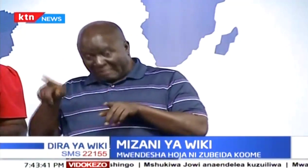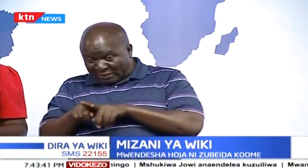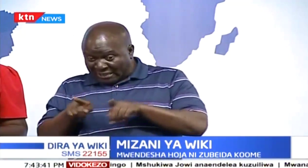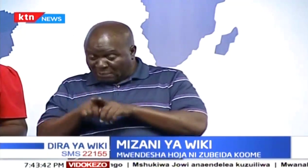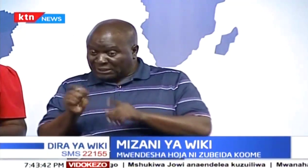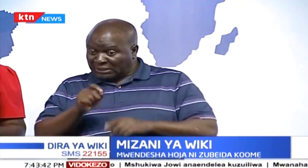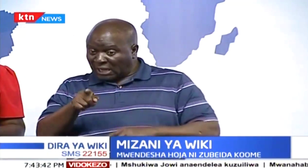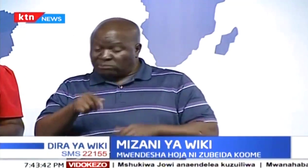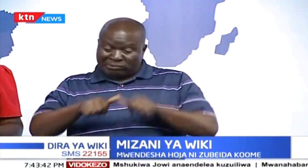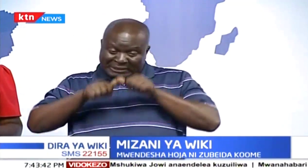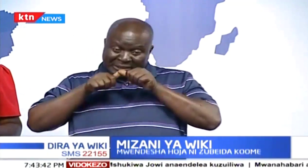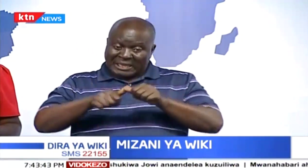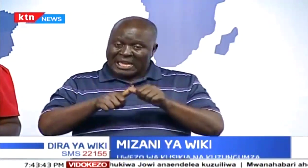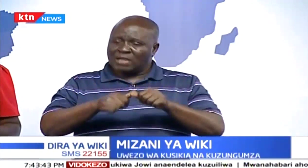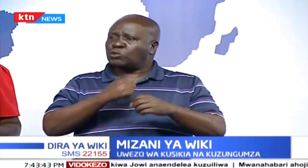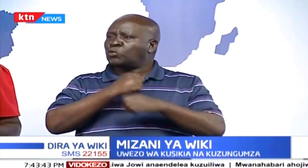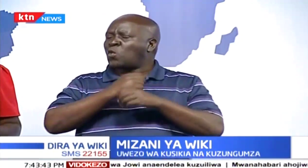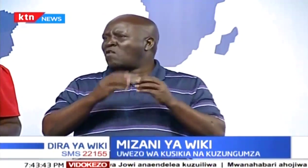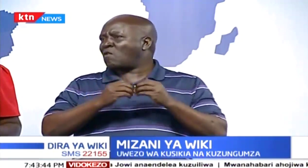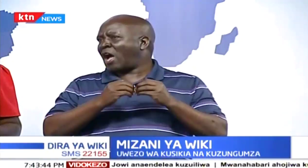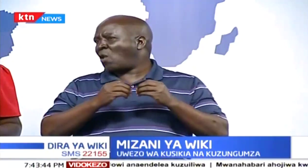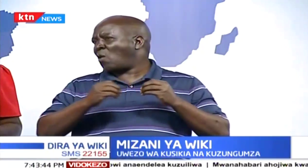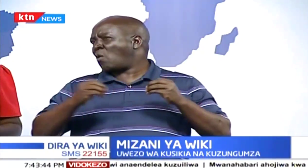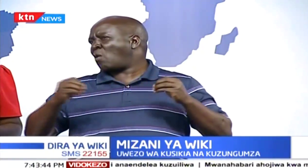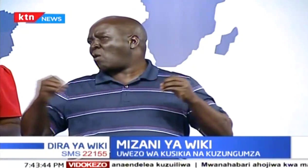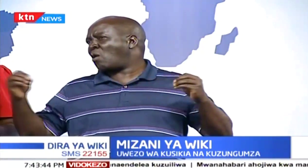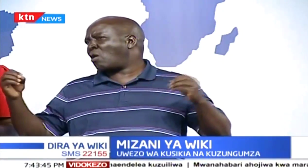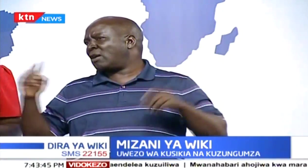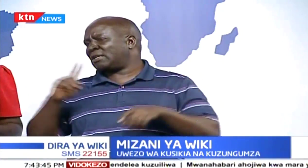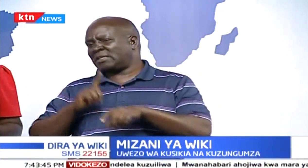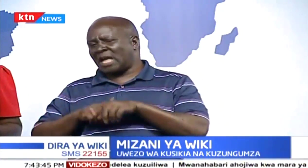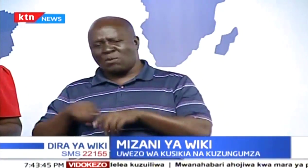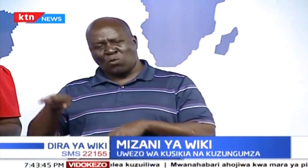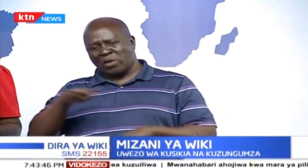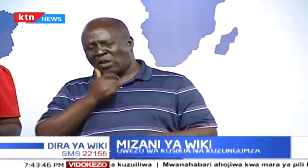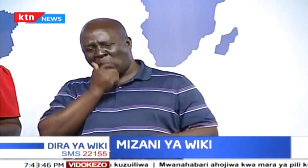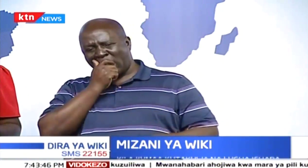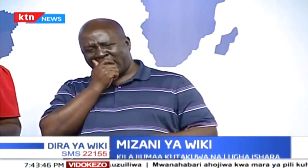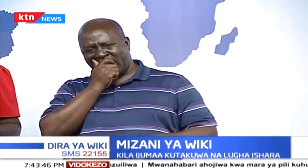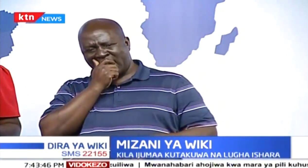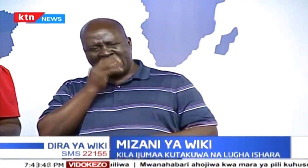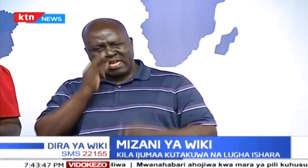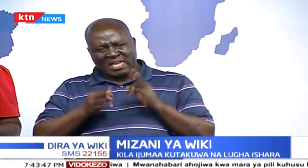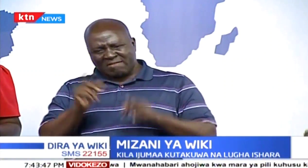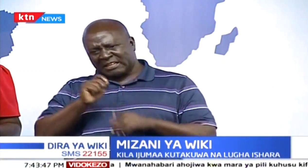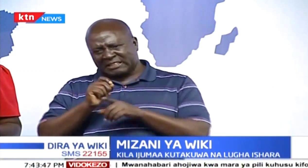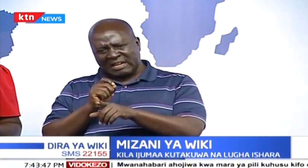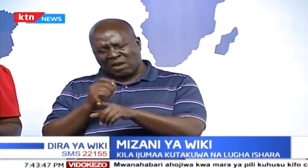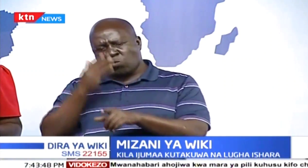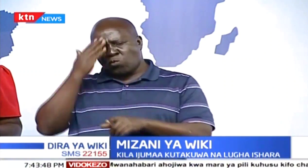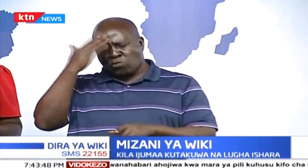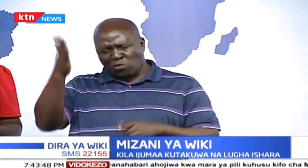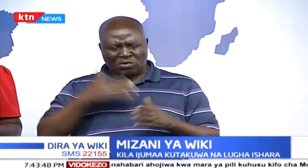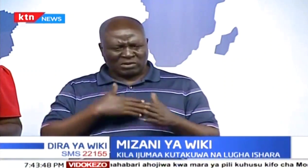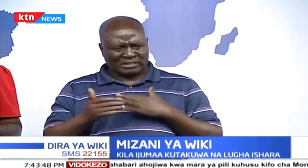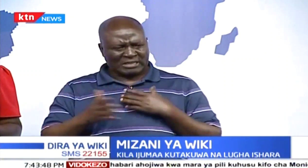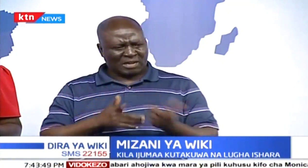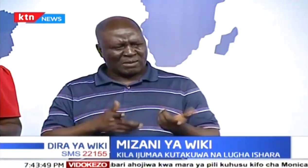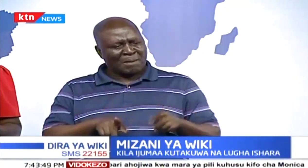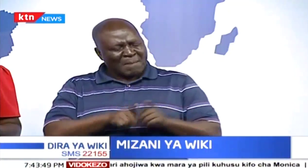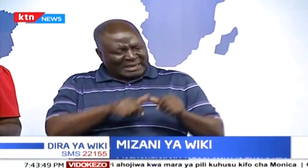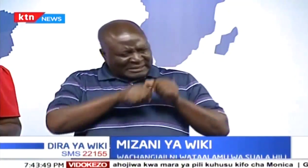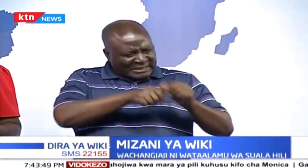Na kama ajui luga ya ishara, wawezi kumfundisha wanafunzi. Kwa hivyo, imechukua muda mrefu kufika pali, tumefika kwa sasa.